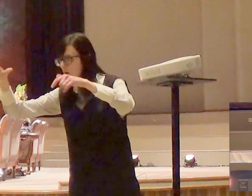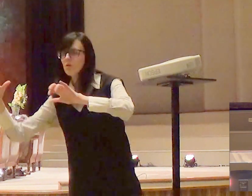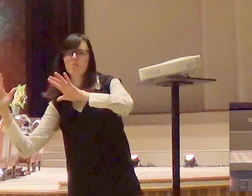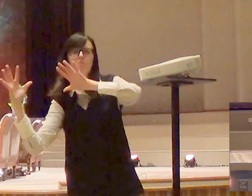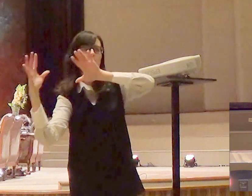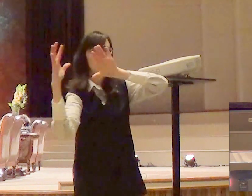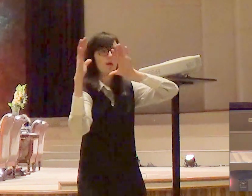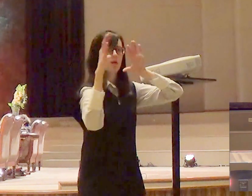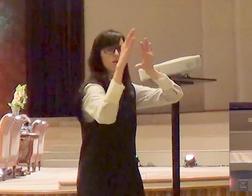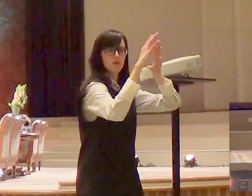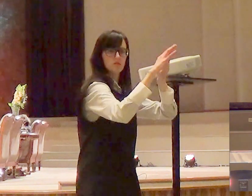estavam pensando assim olha